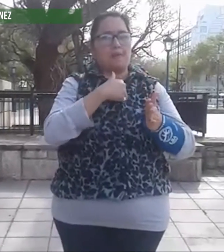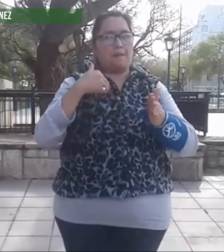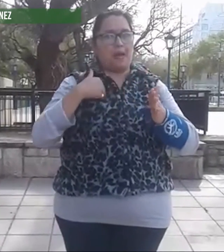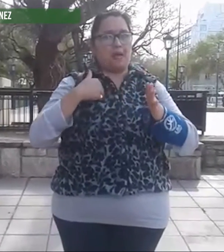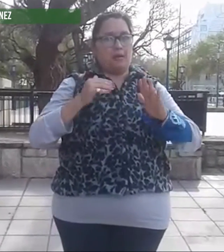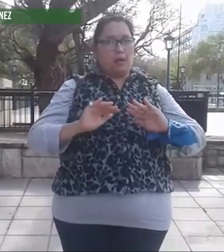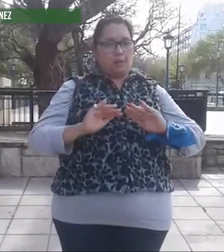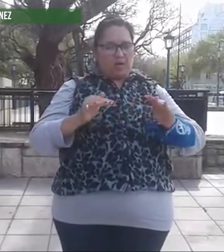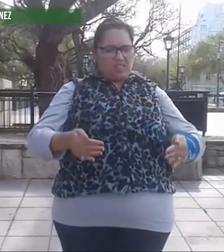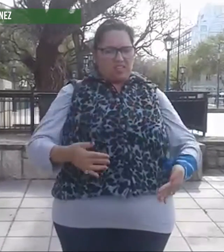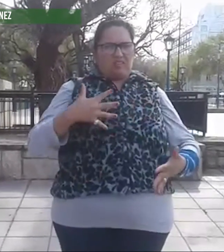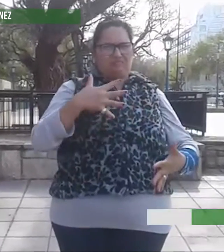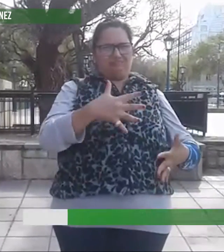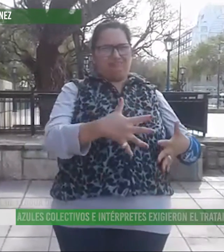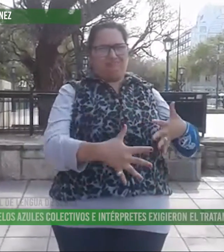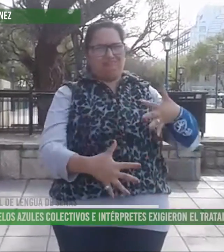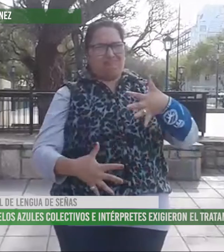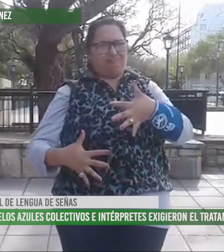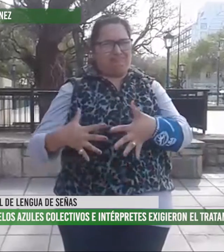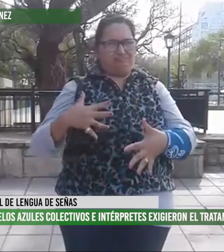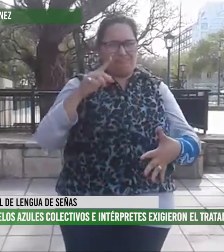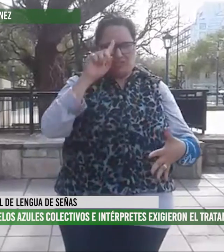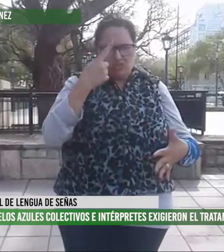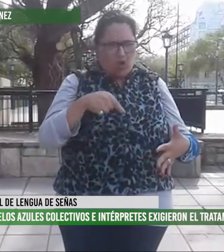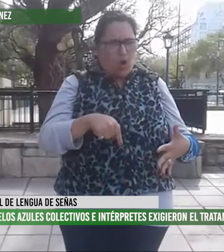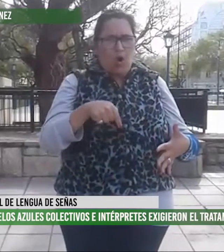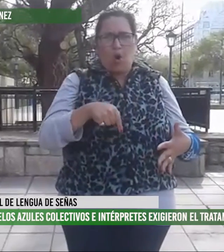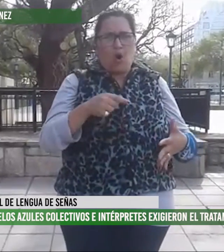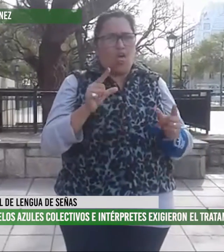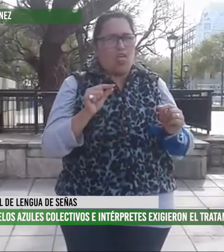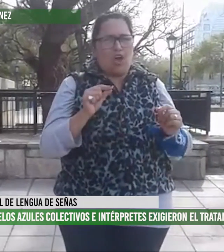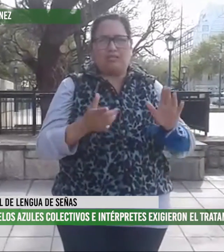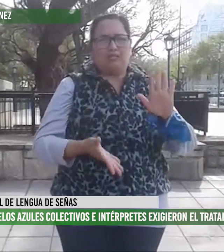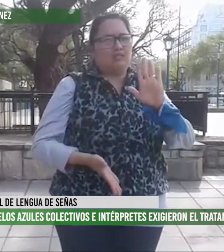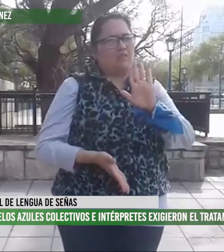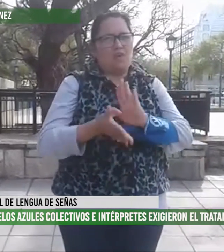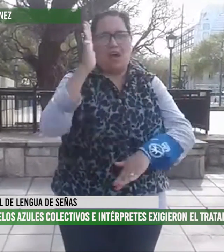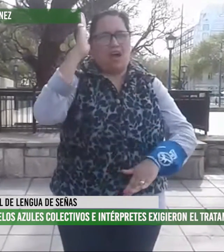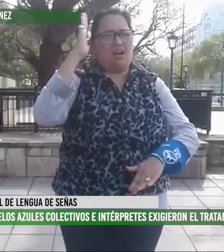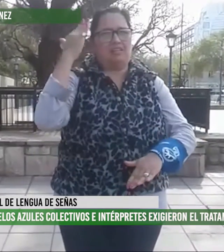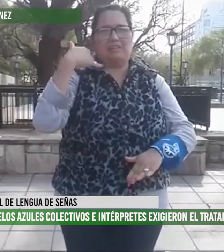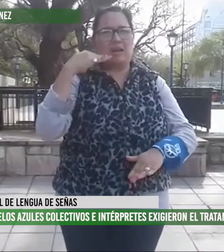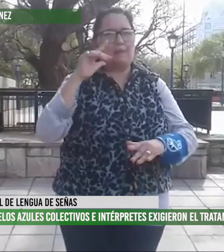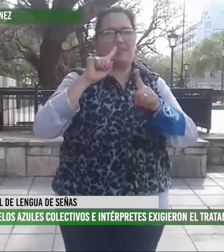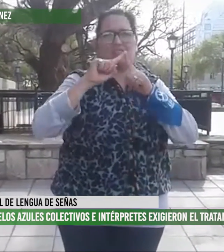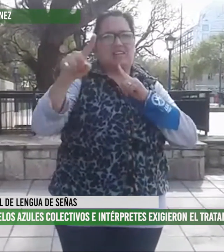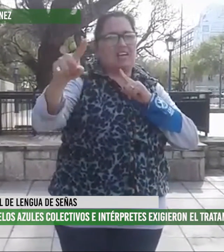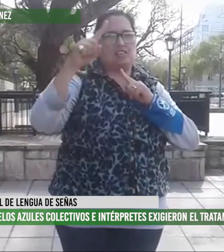problema. Mi mamá tuvo problemas en el embarazo. Se sentía mal, le dolía, entonces tuvo que ir